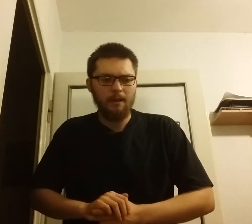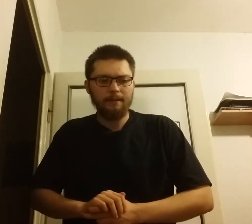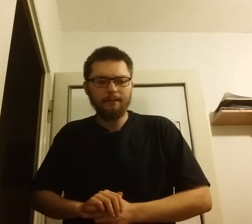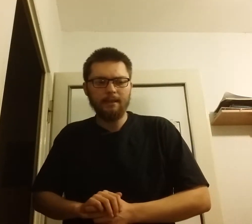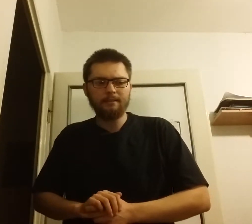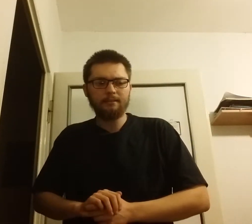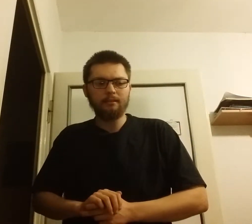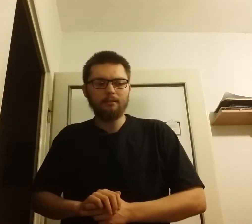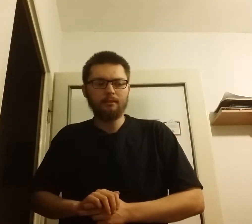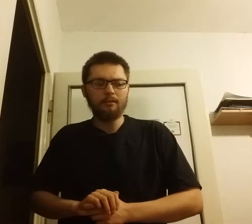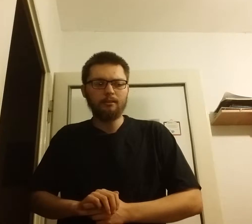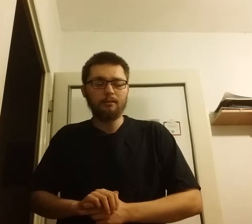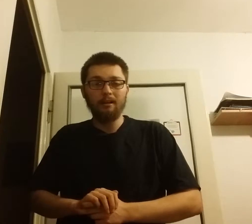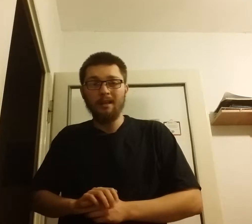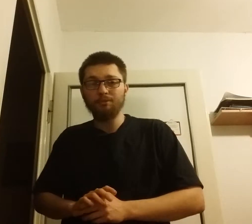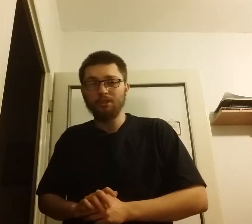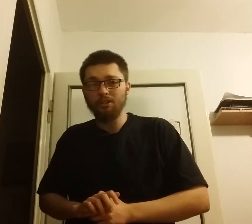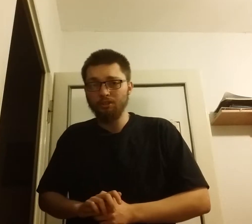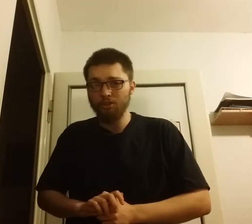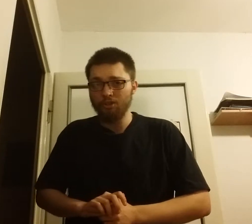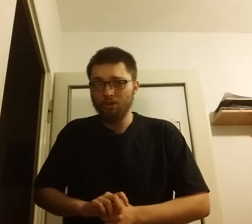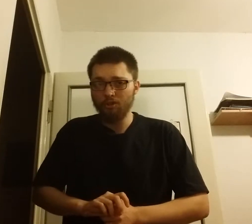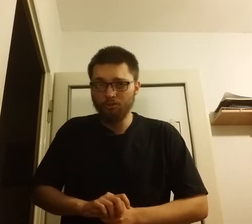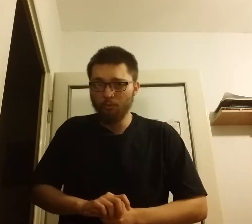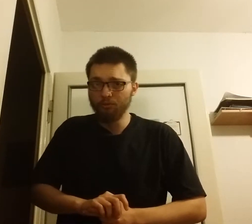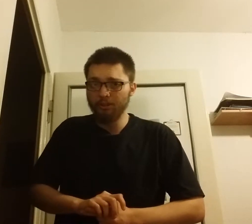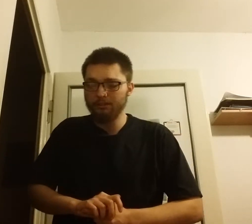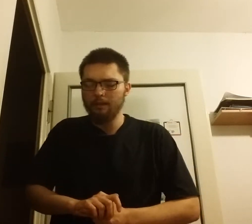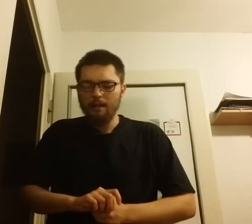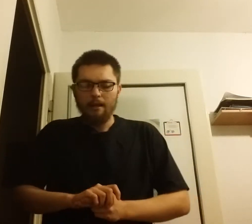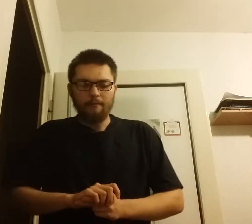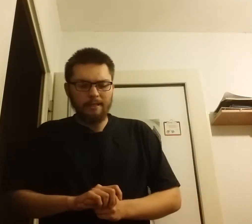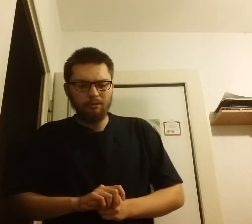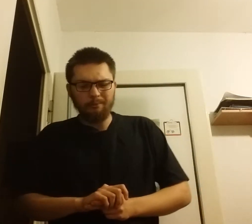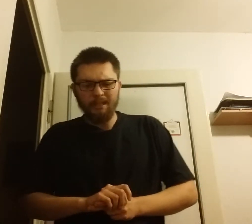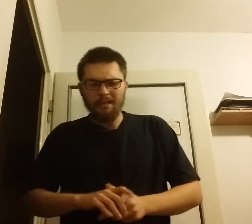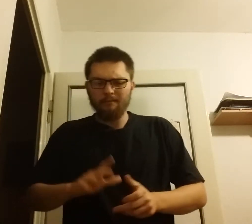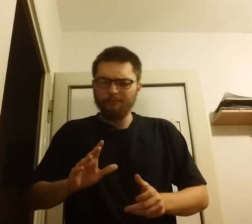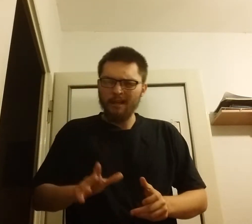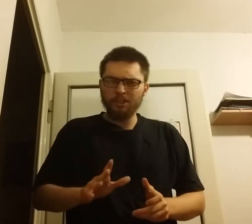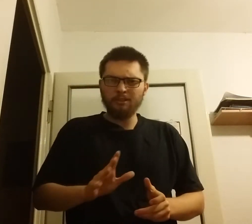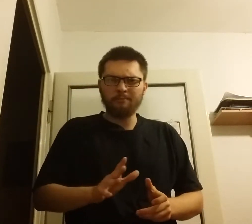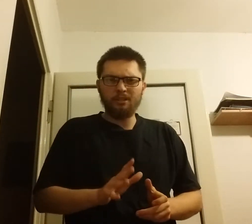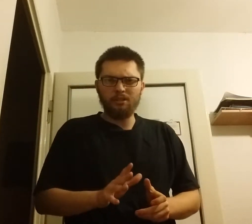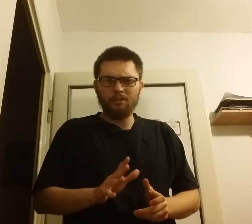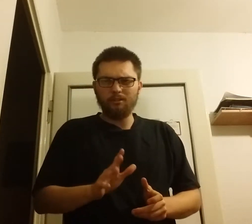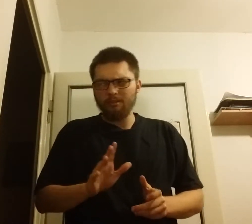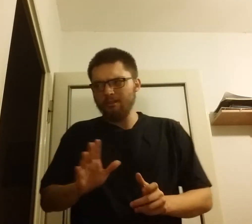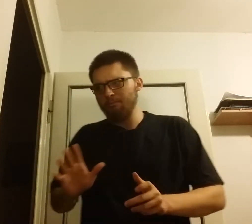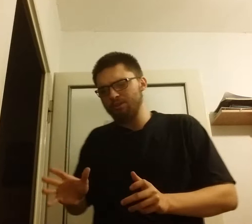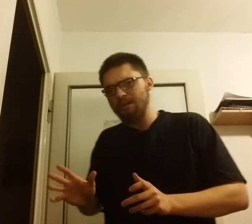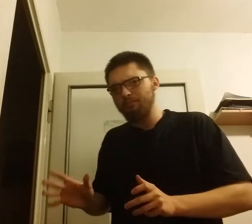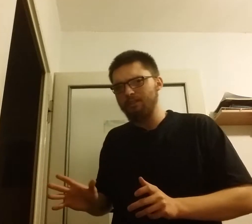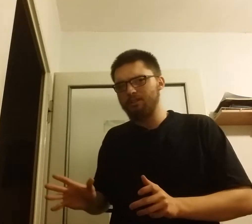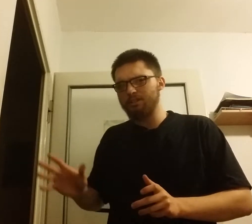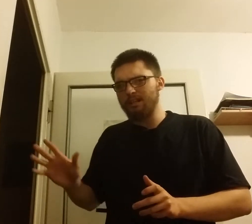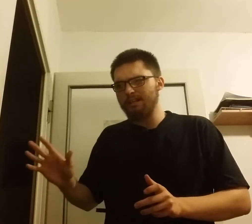jest lepszy niż komunizm. Według mnie faszyzm można powiedzieć, że